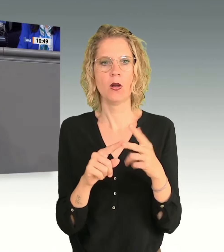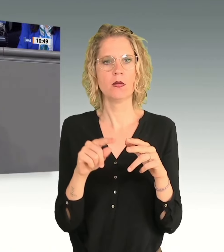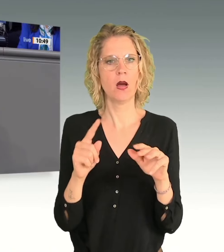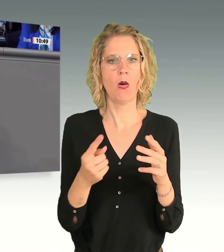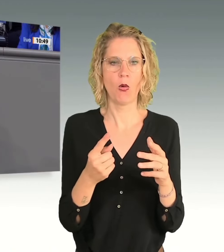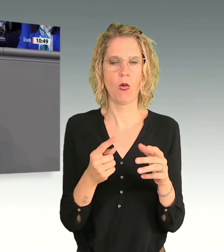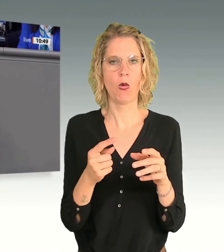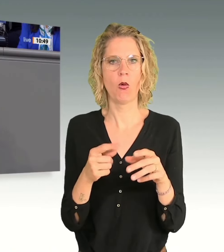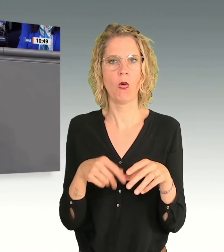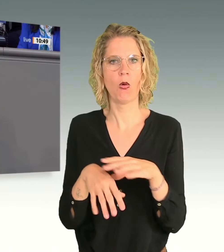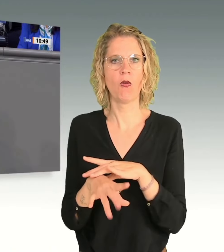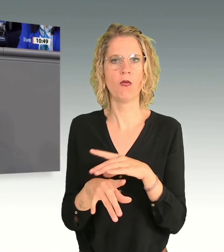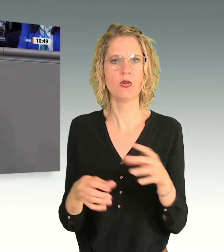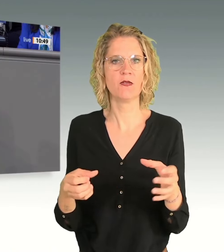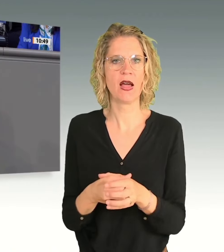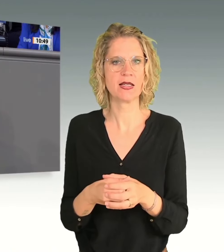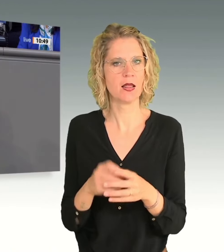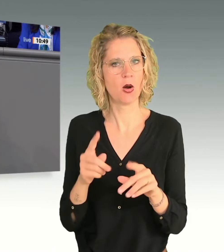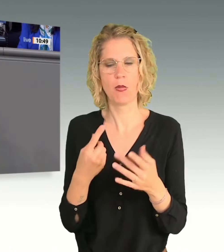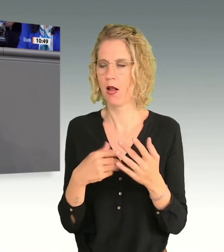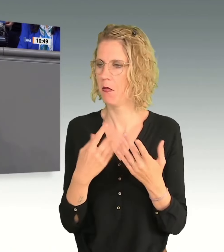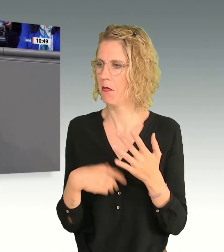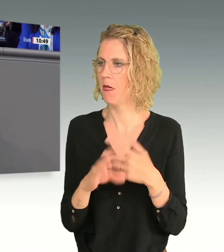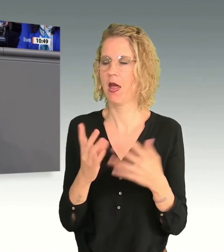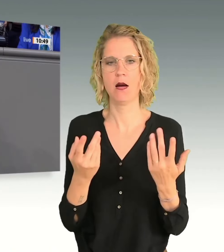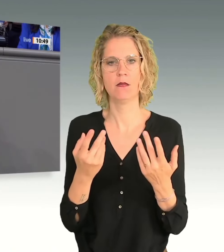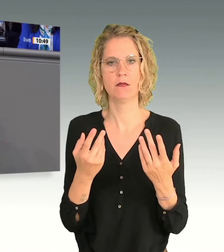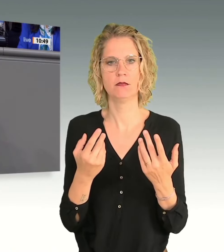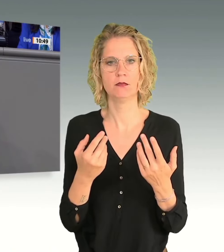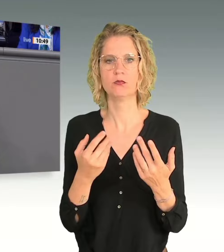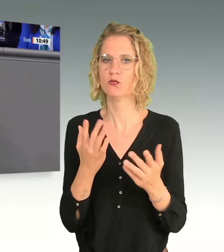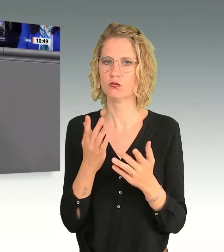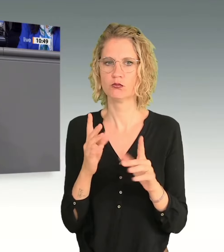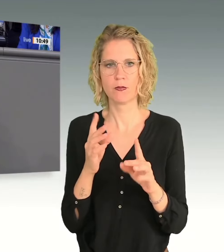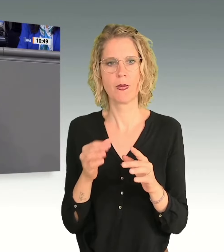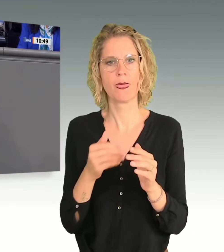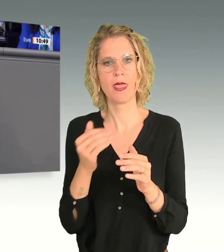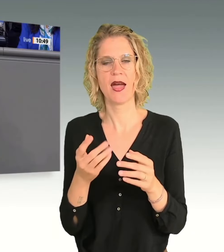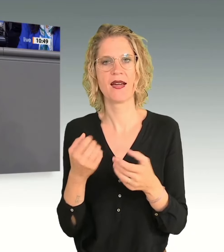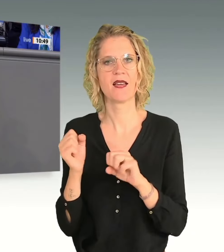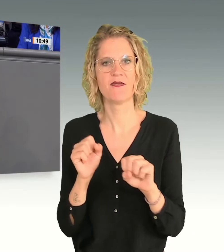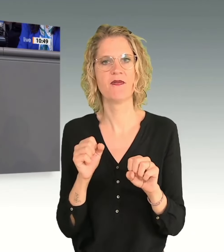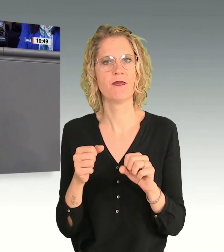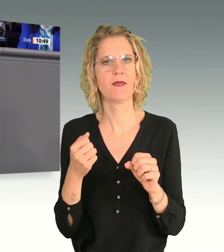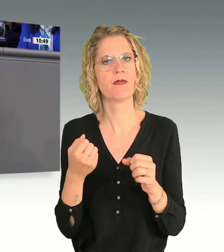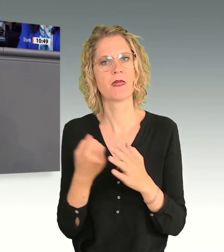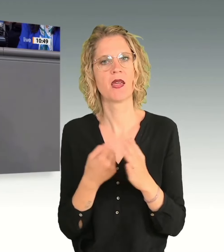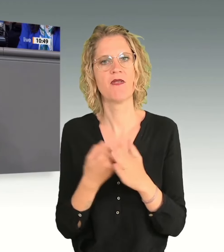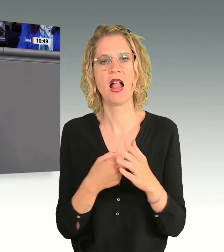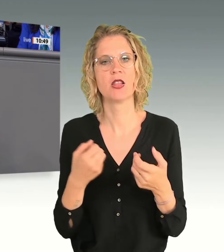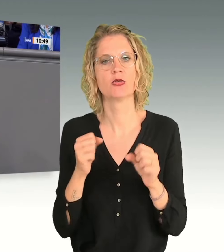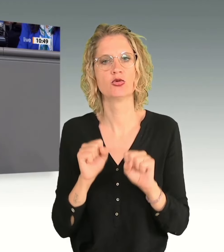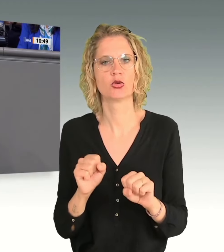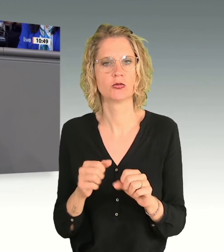erweitern. Da ist nichts gegen zu sagen, aber mal ehrlich, das ist schon ziemlich zusammengeklaubt und geflickschustert. Der